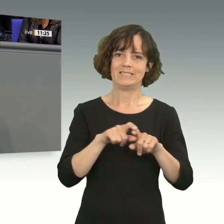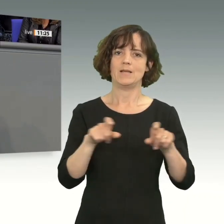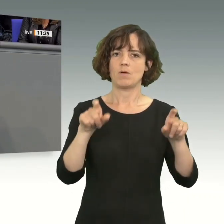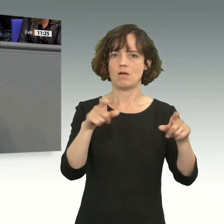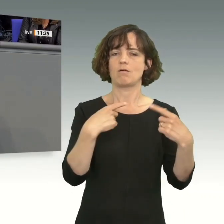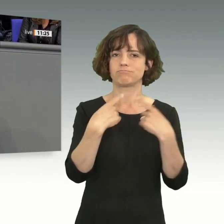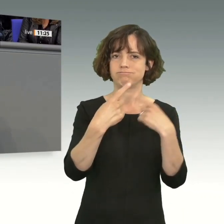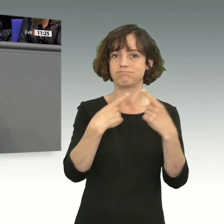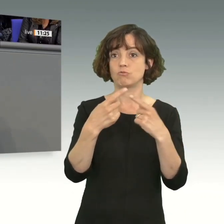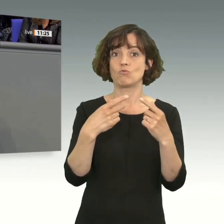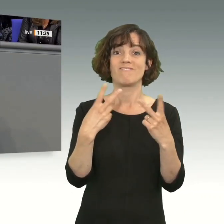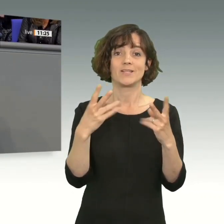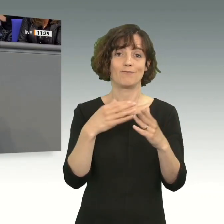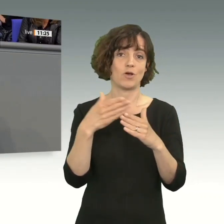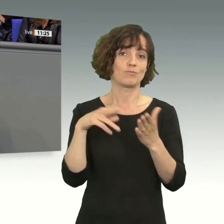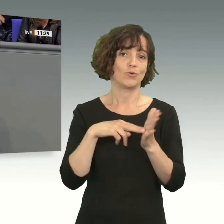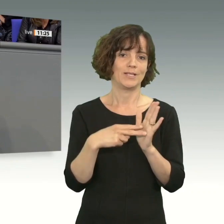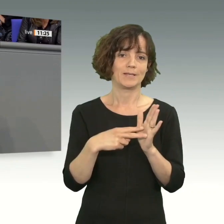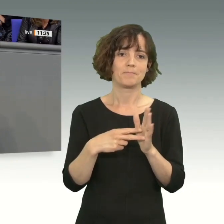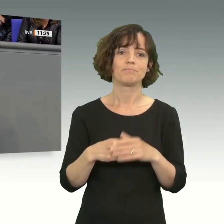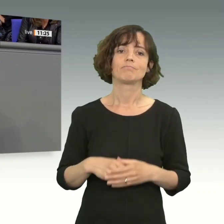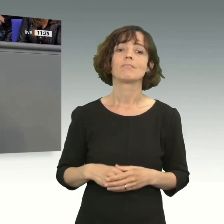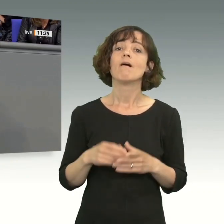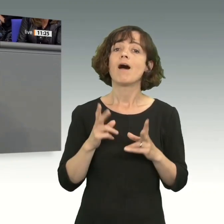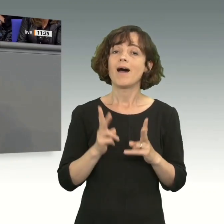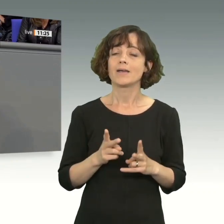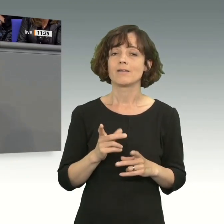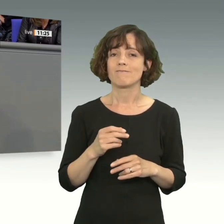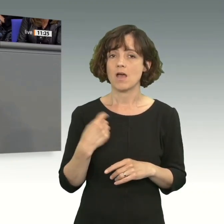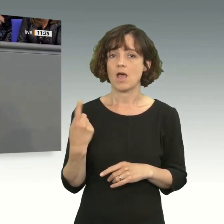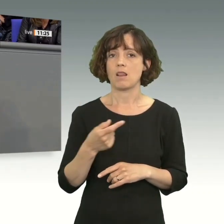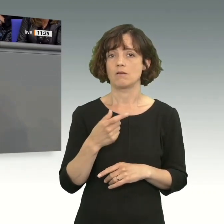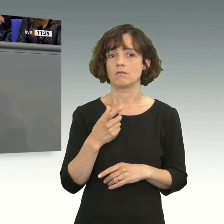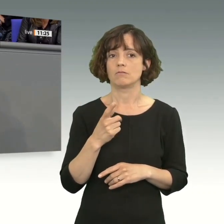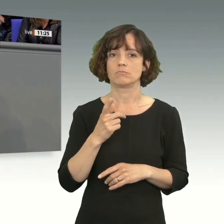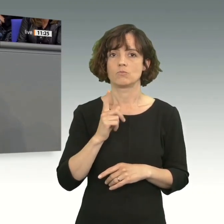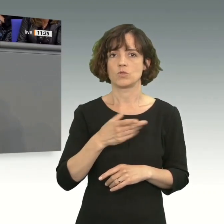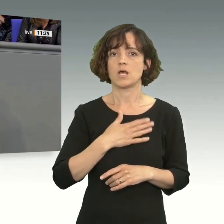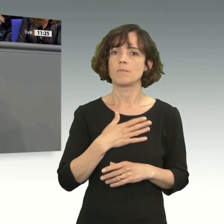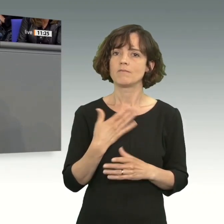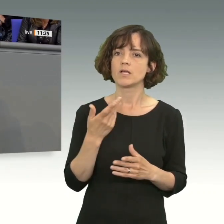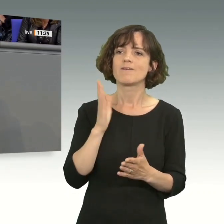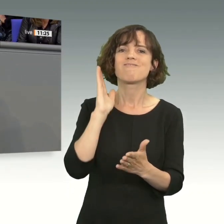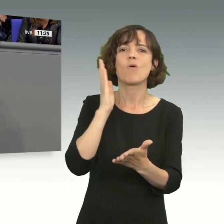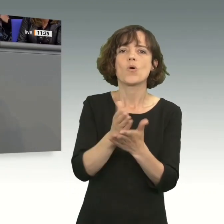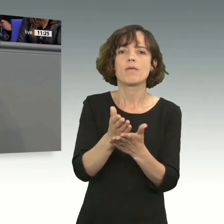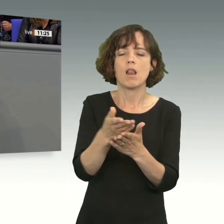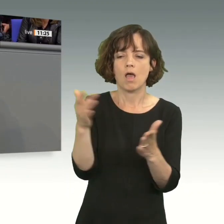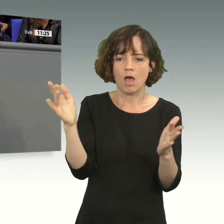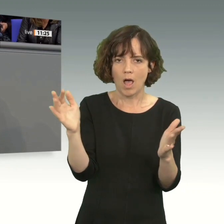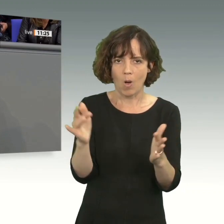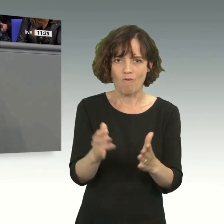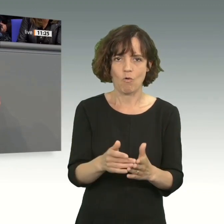Mercosur-Abkommen zu reden. Es sollte nämlich in unser aller Interesse sein, Vorurteile gegenüber Handelsabkommen auszuräumen.